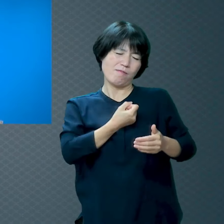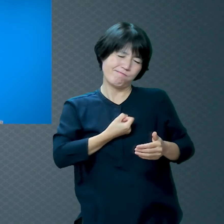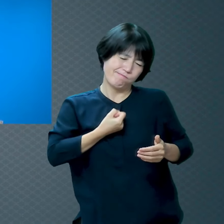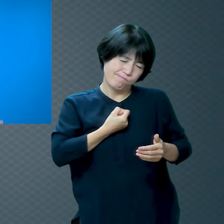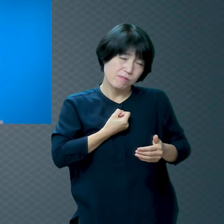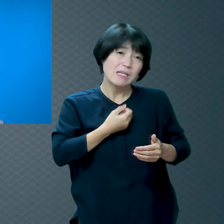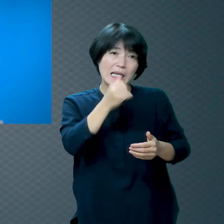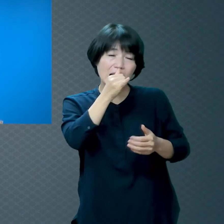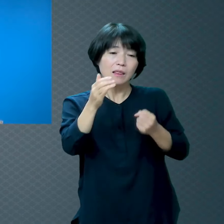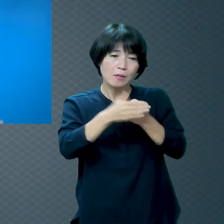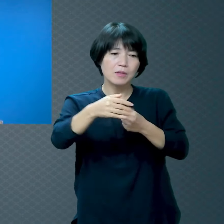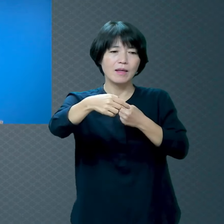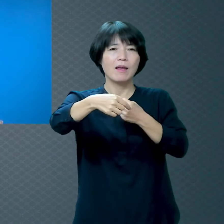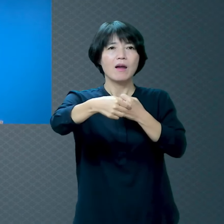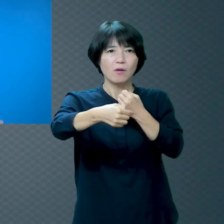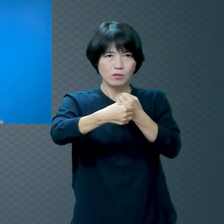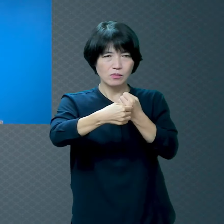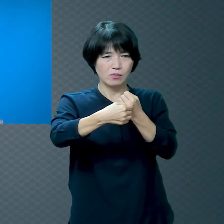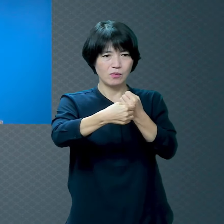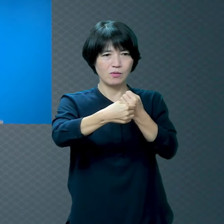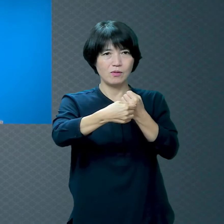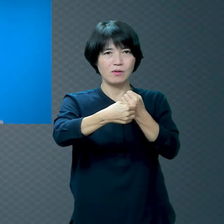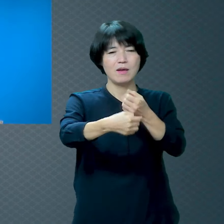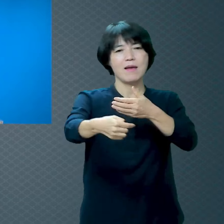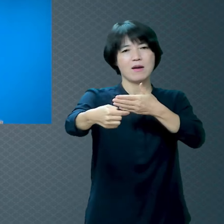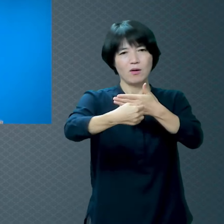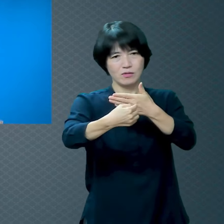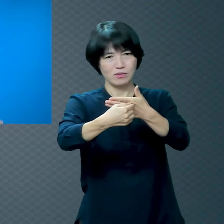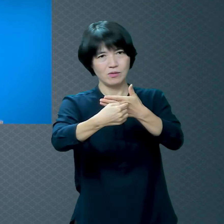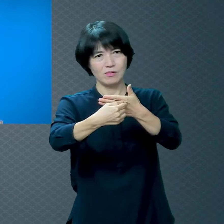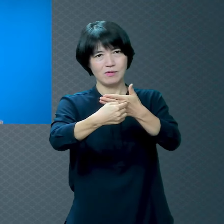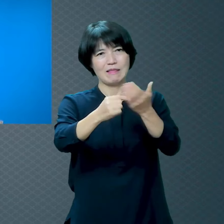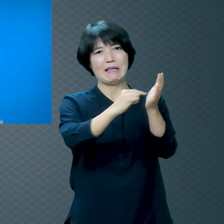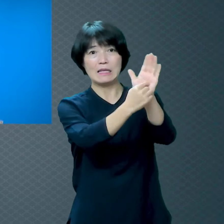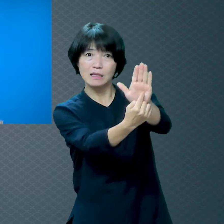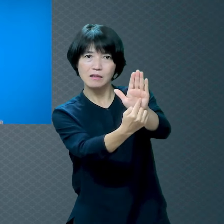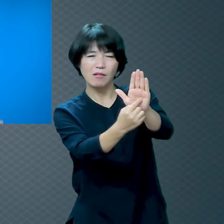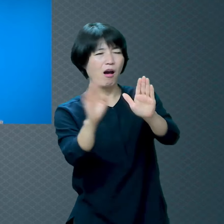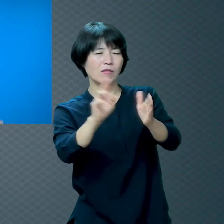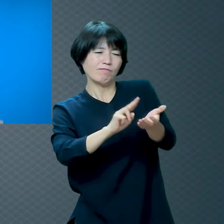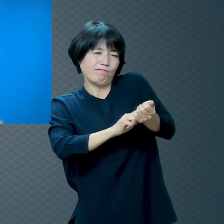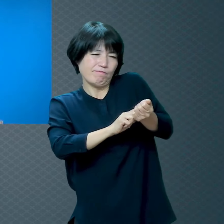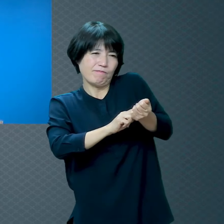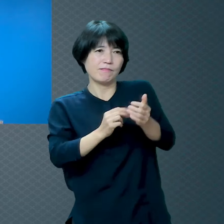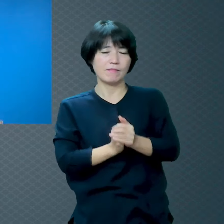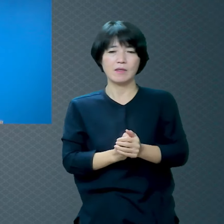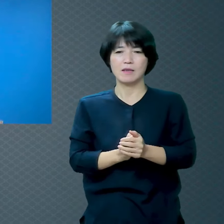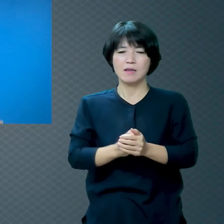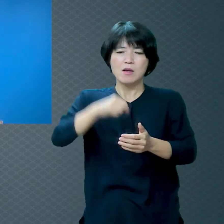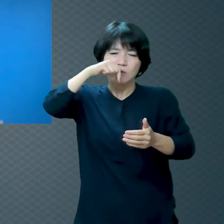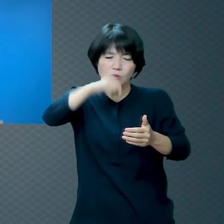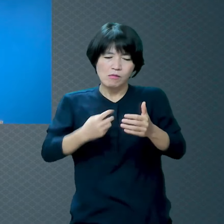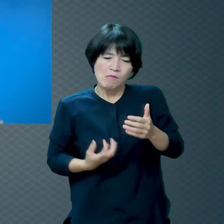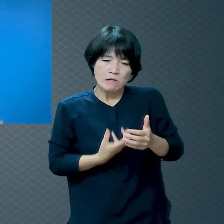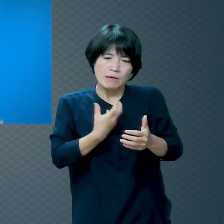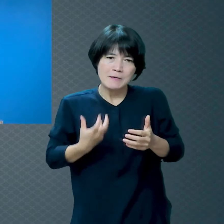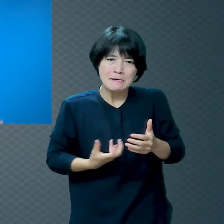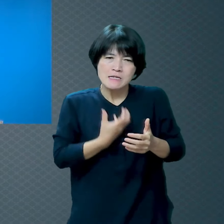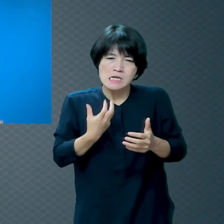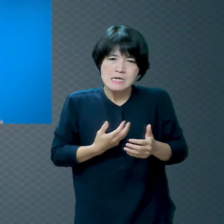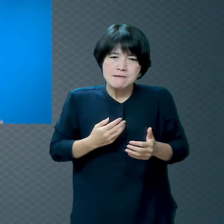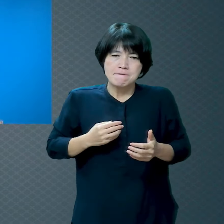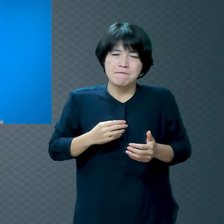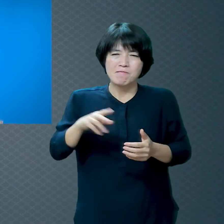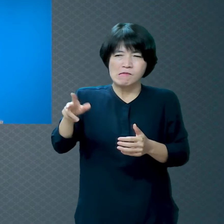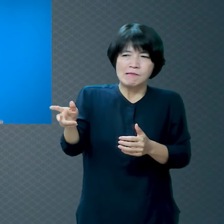분들은 미운데 그걸 자기 인격으로 눌러요 속에 막 부글부글 끓어 미운